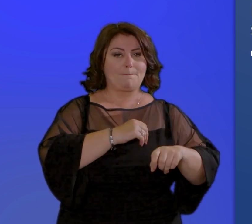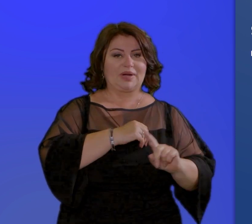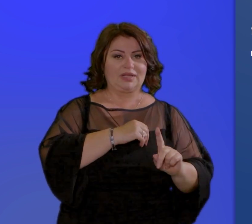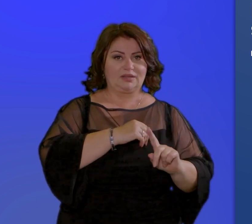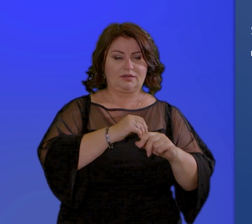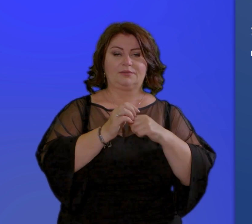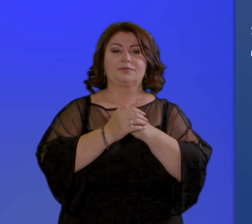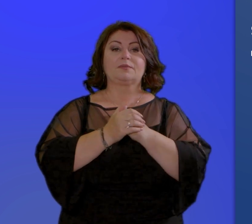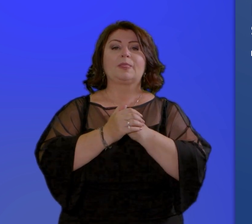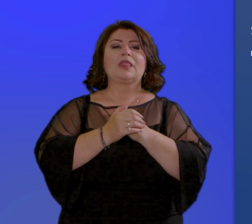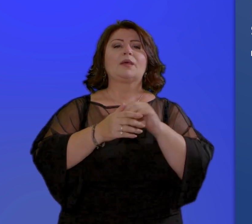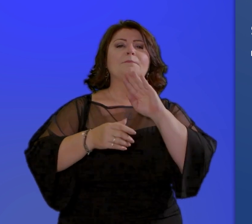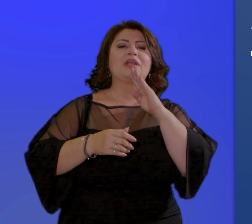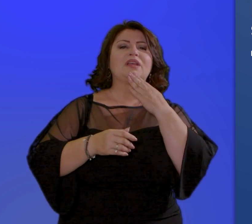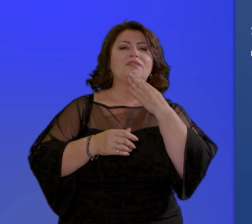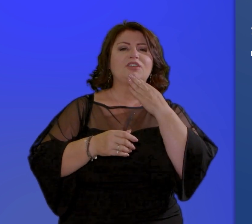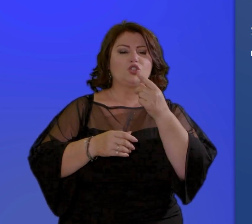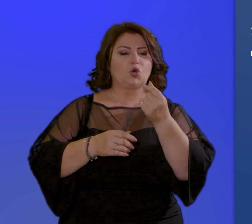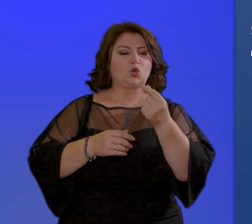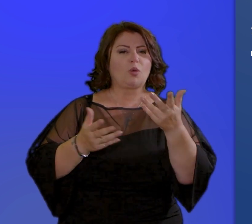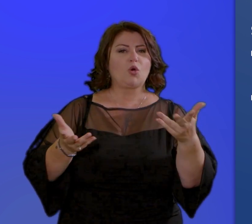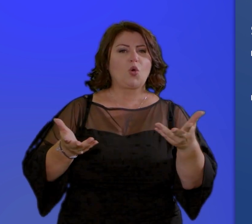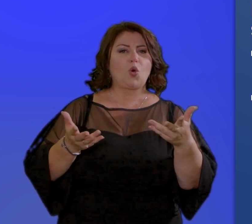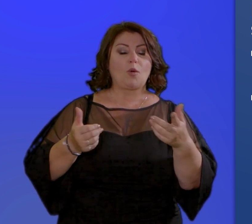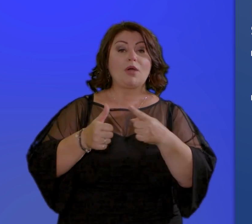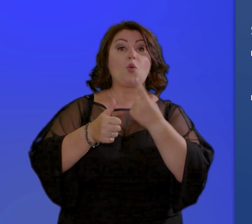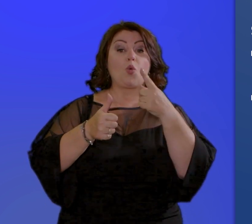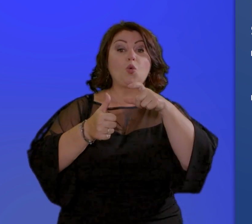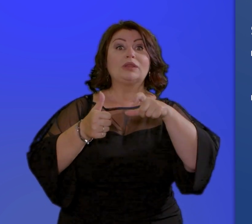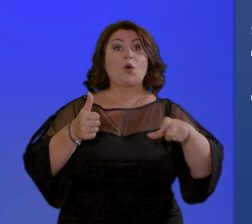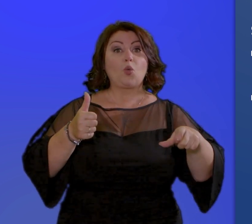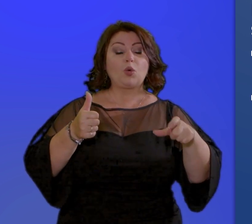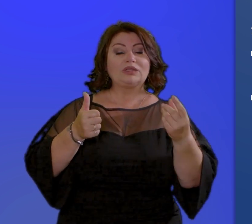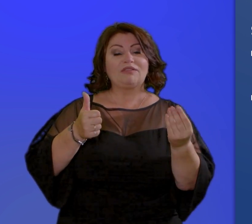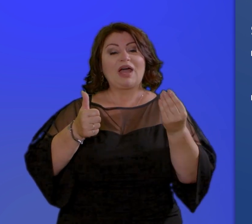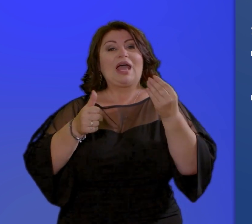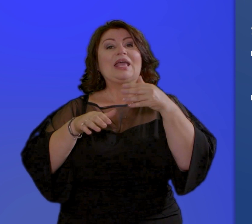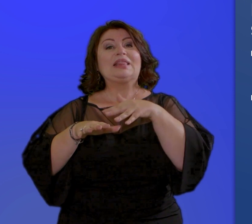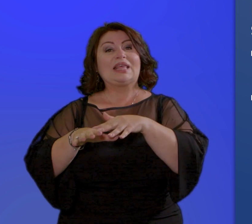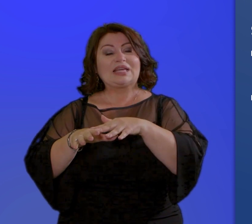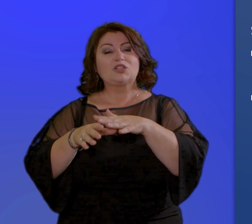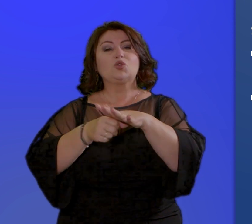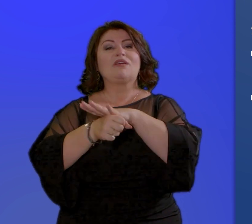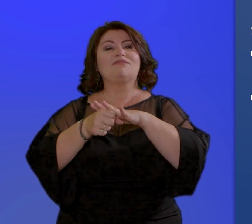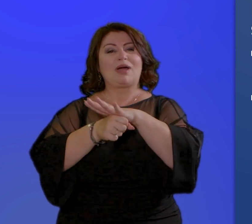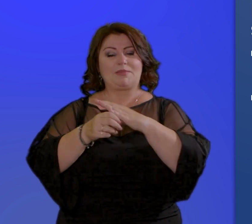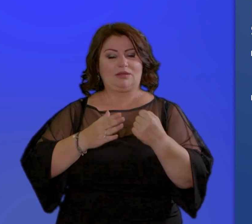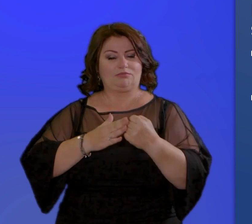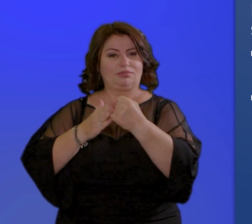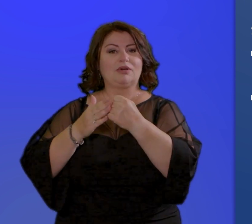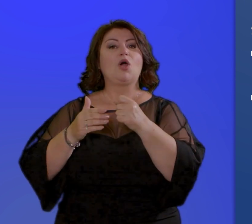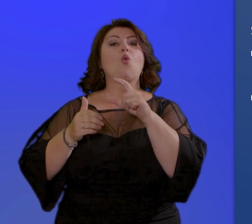integrazione del reddito familiare quota a una quota come contributo per l'affitto per il mutuo